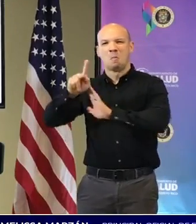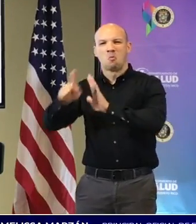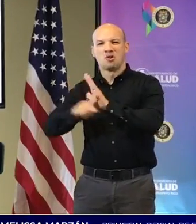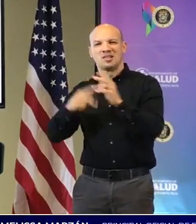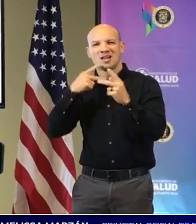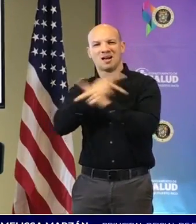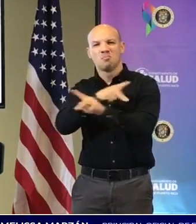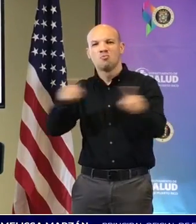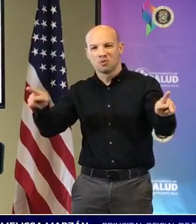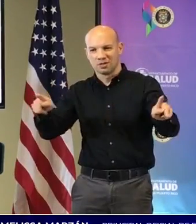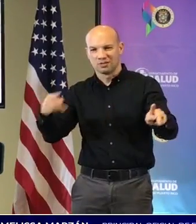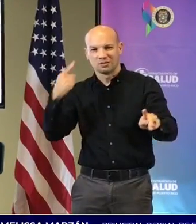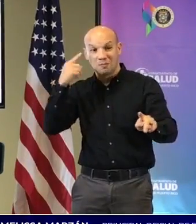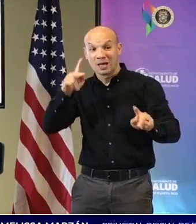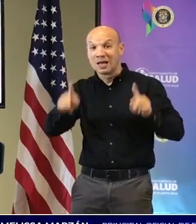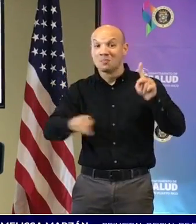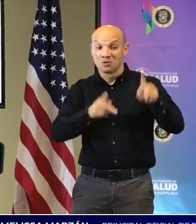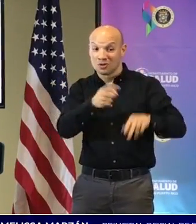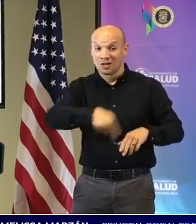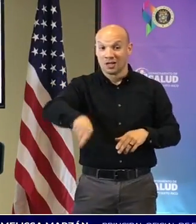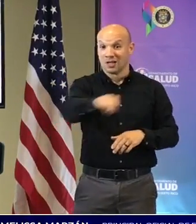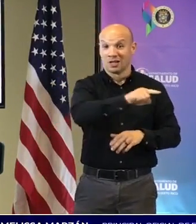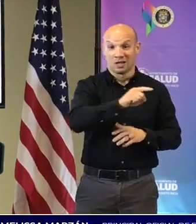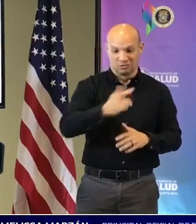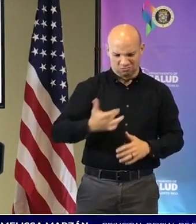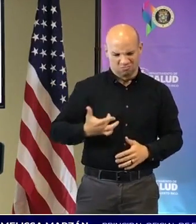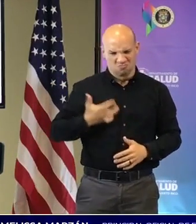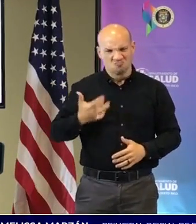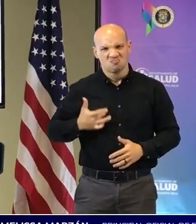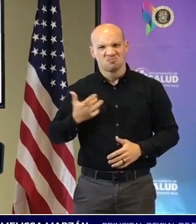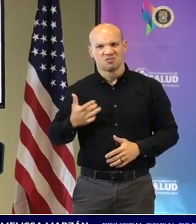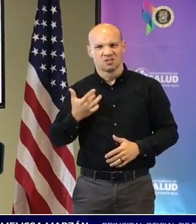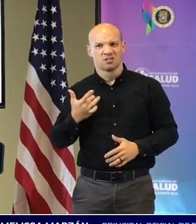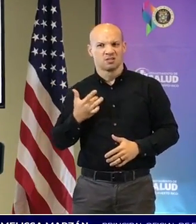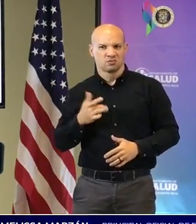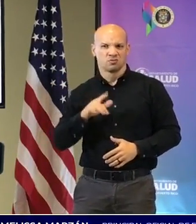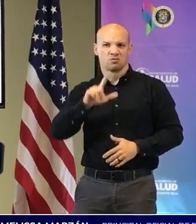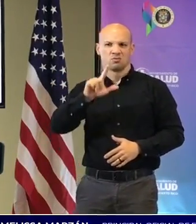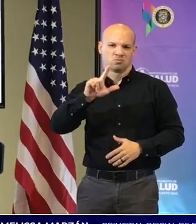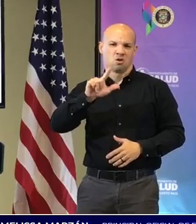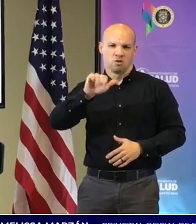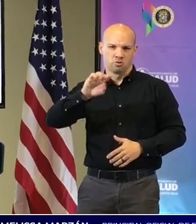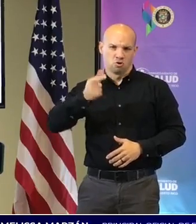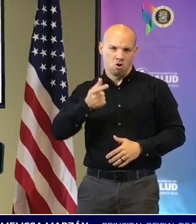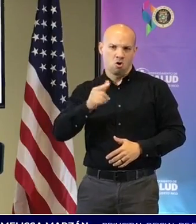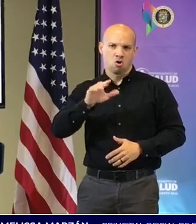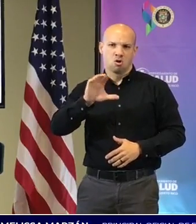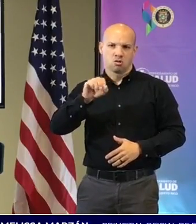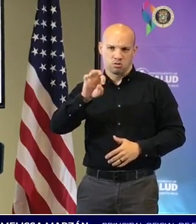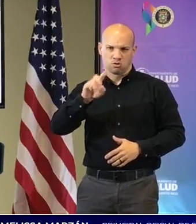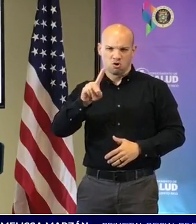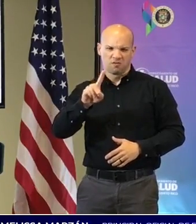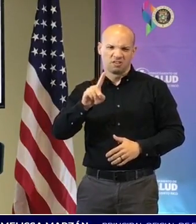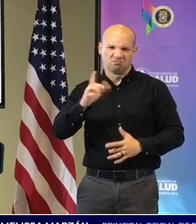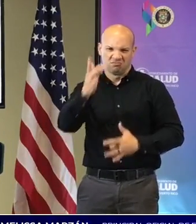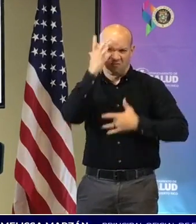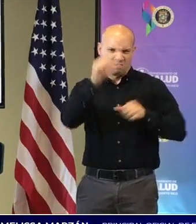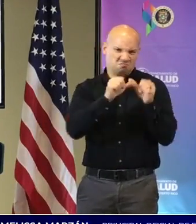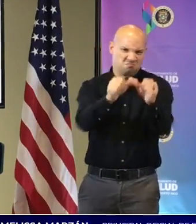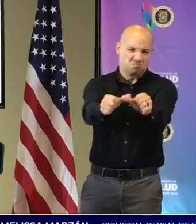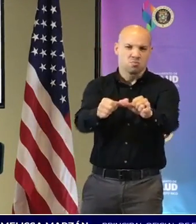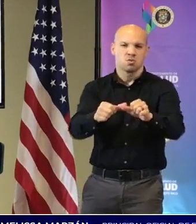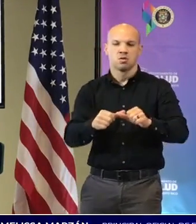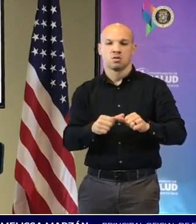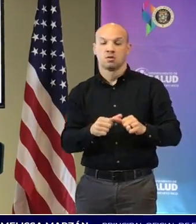población que presenta los síntomas de COVID prolongados y muy en especial poder